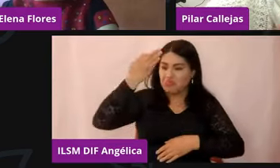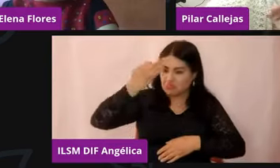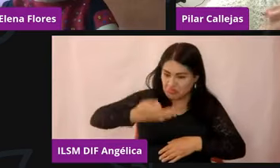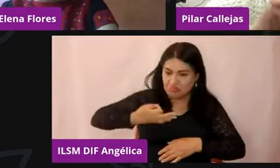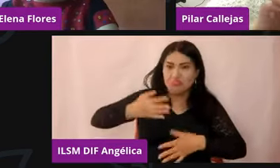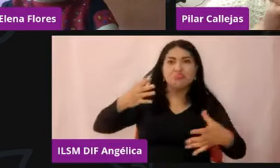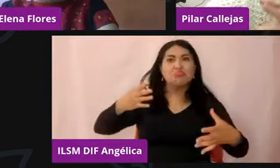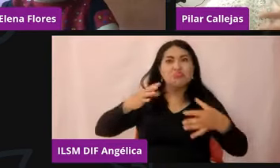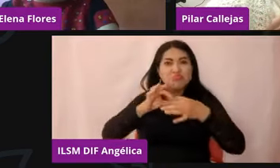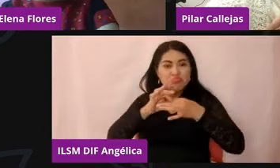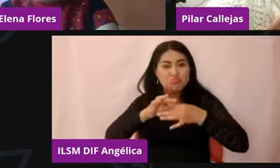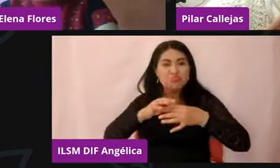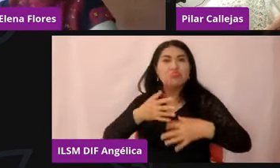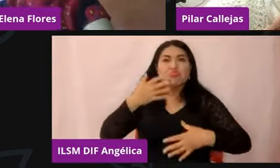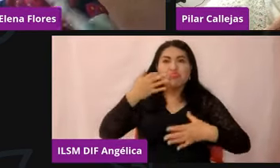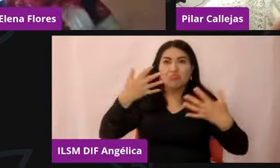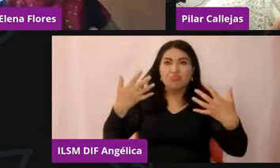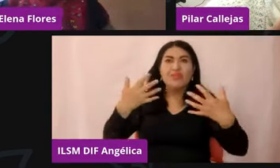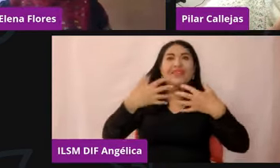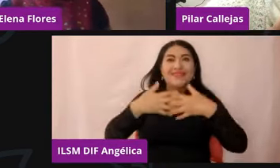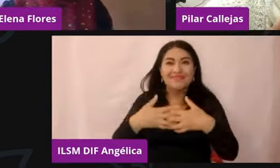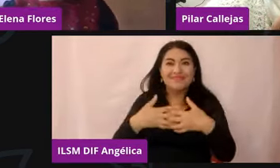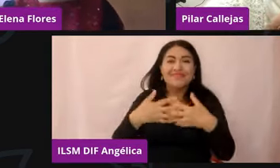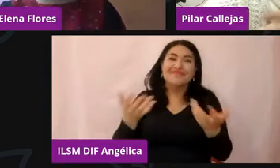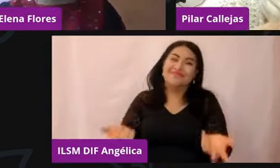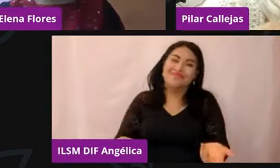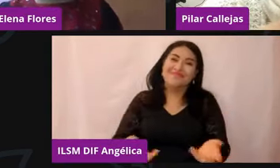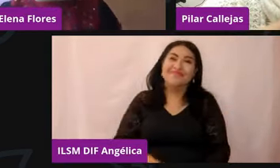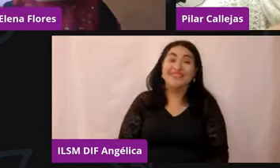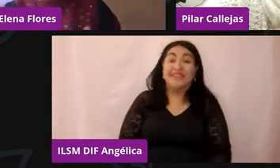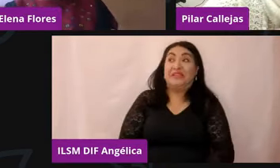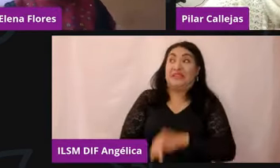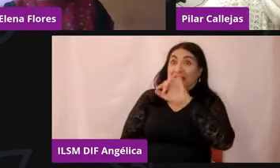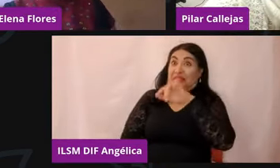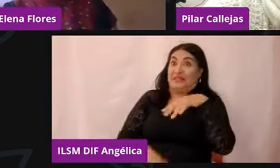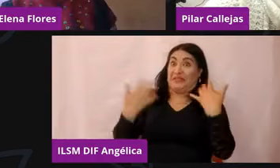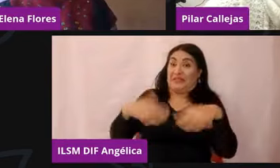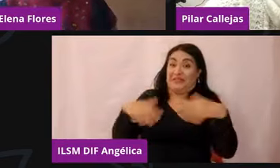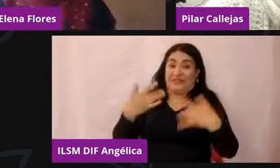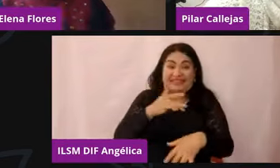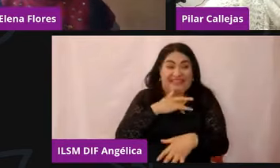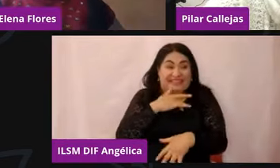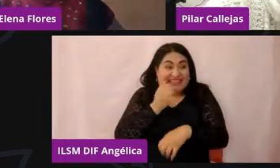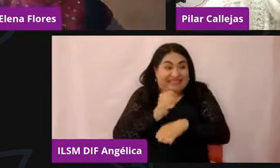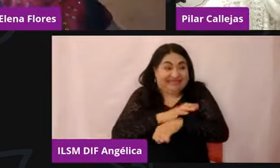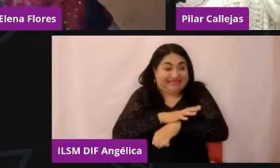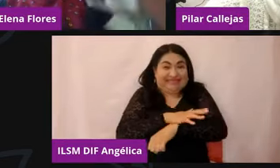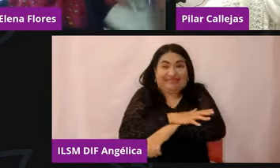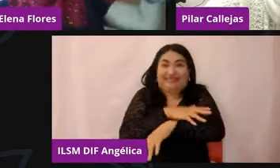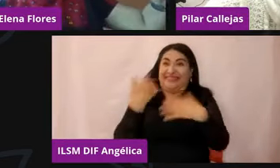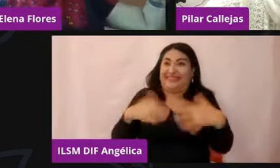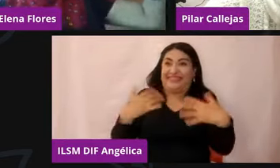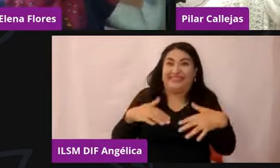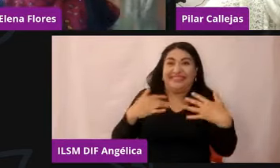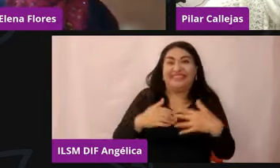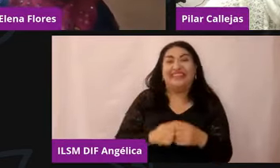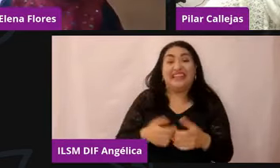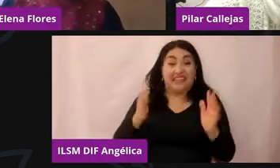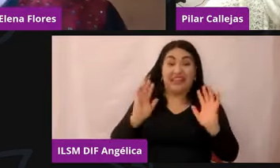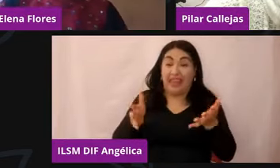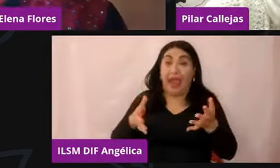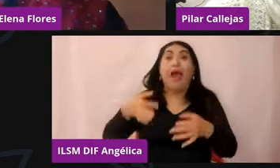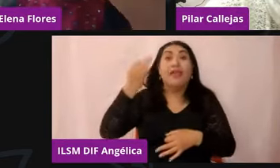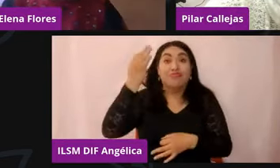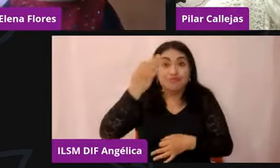tremendo, hasta da escalofríos pensar que nos estamos adaptando a este nuevo forma de vida, porque de verdad por ahí ya se están